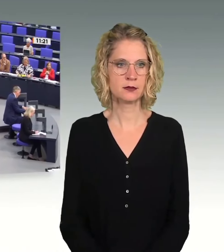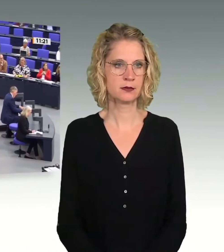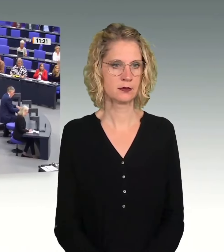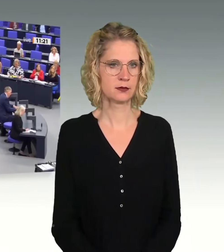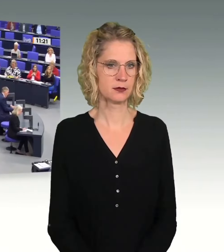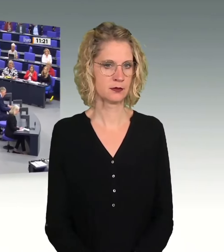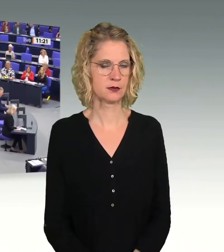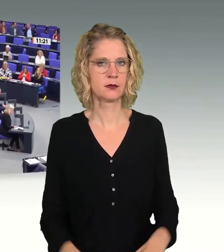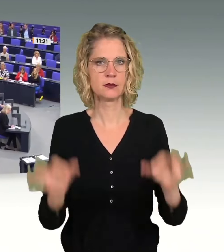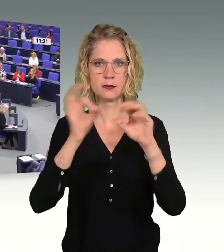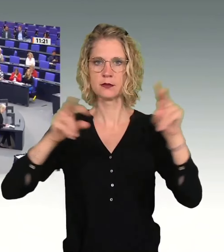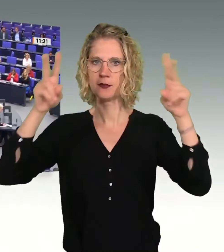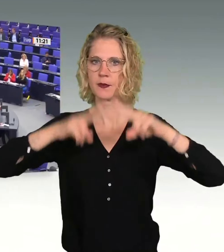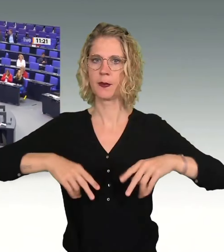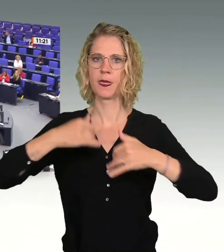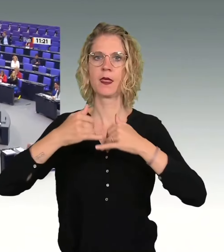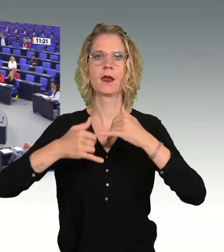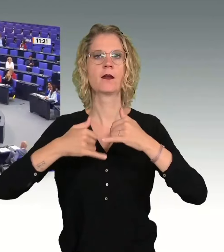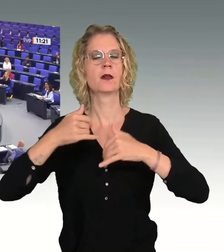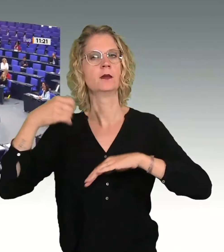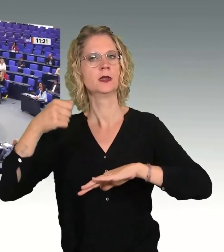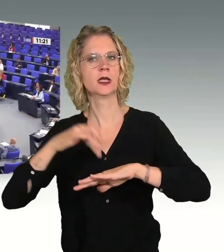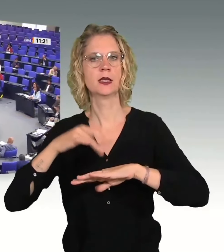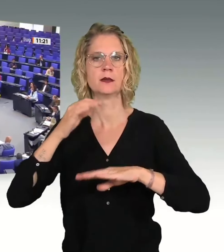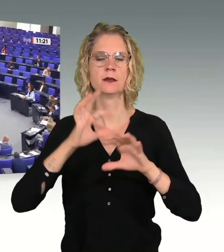Sehr geehrte Frau Präsidentin! Geehrte Kolleginnen!